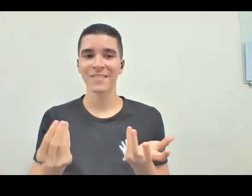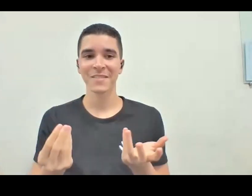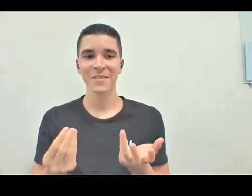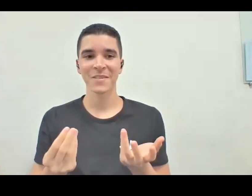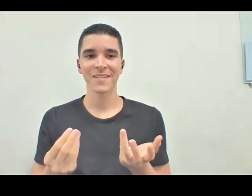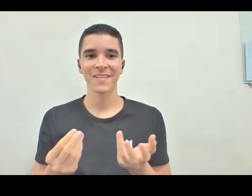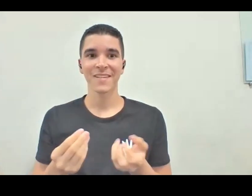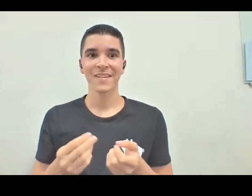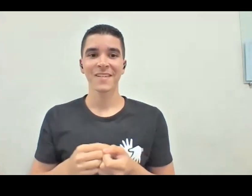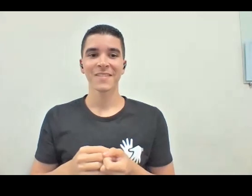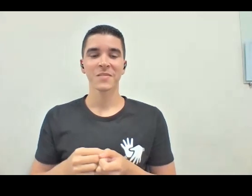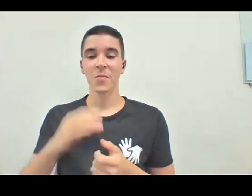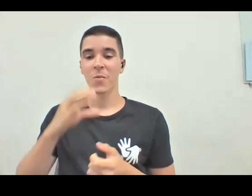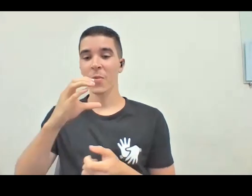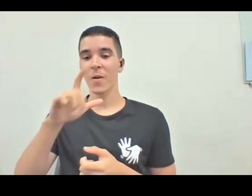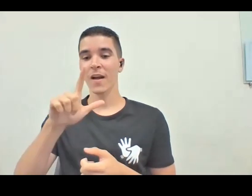onde cada uma está.